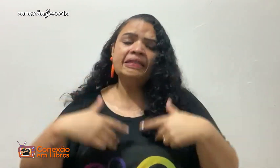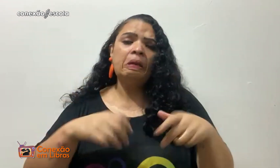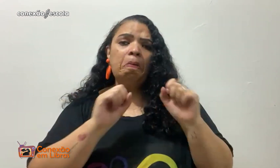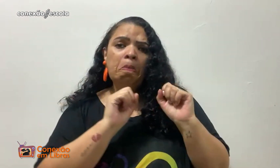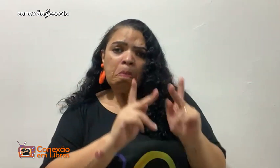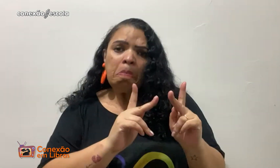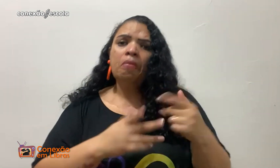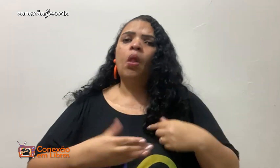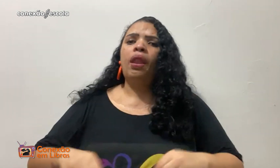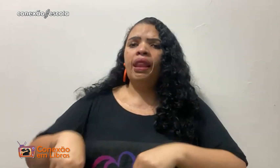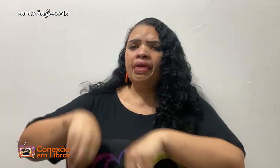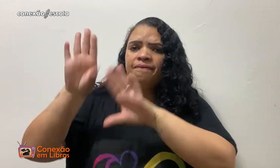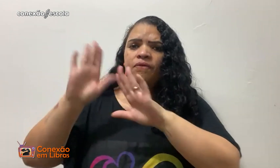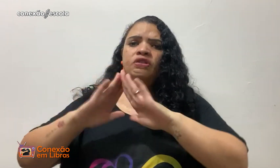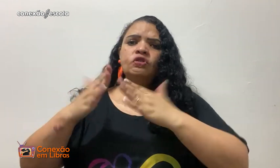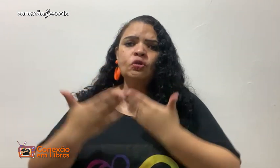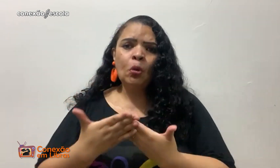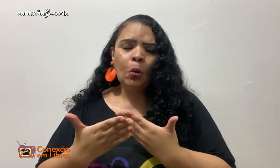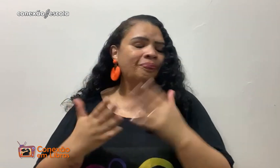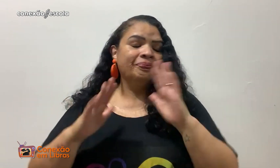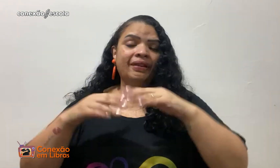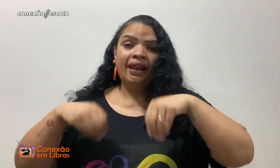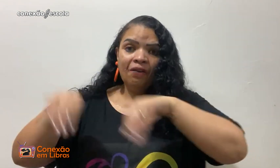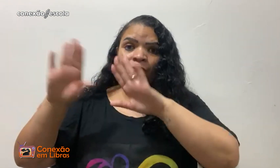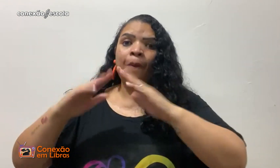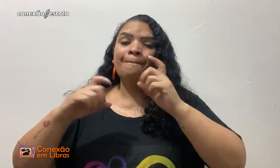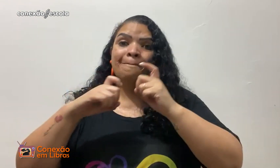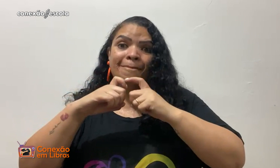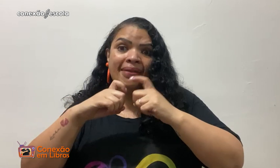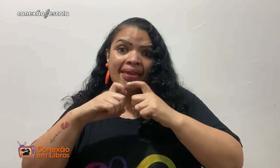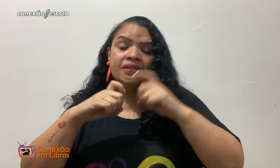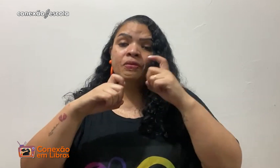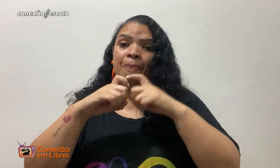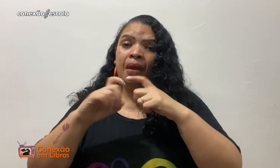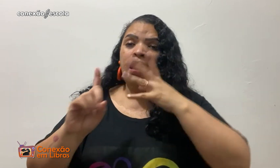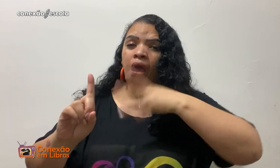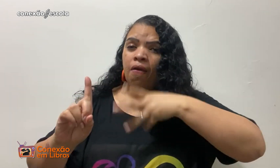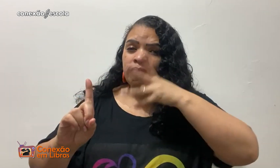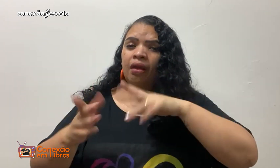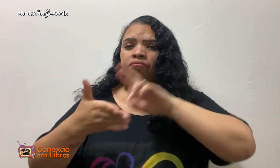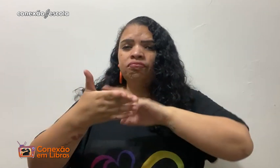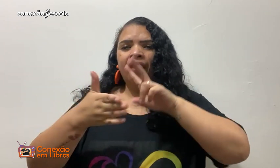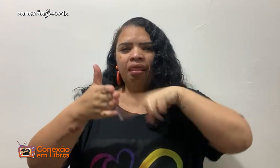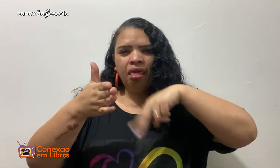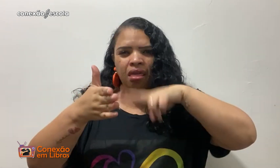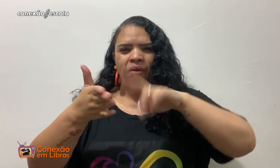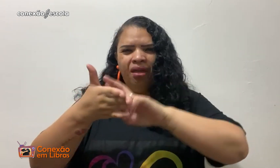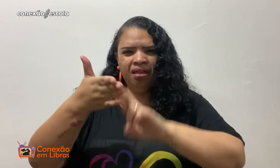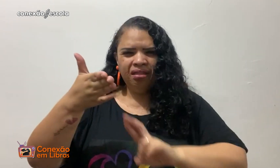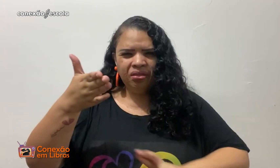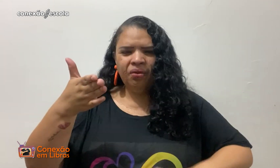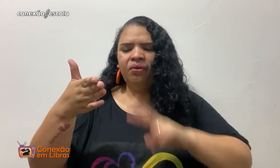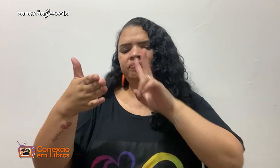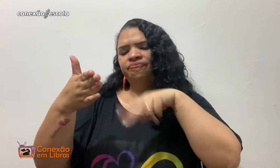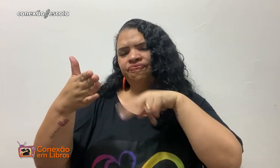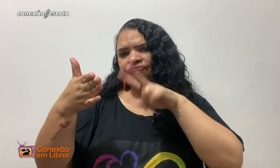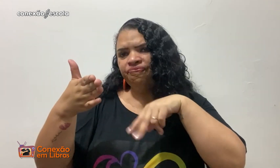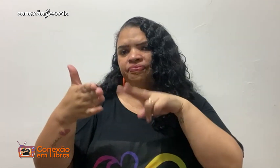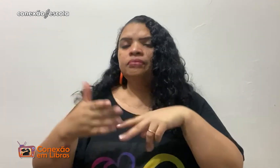médico. Chegando lá, o médico avaliou, fez a avaliação dos relatórios que foram feitos pela